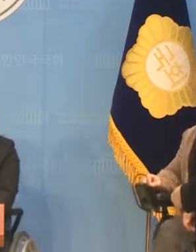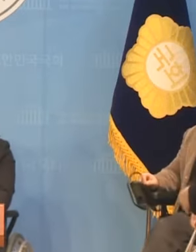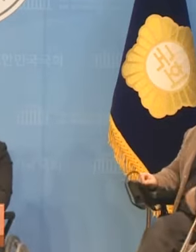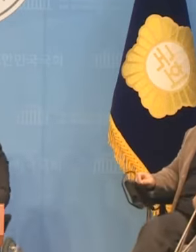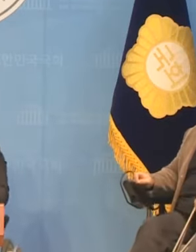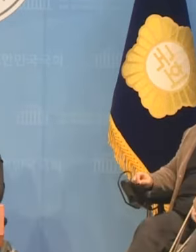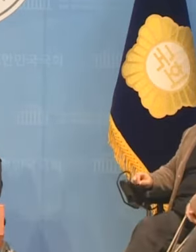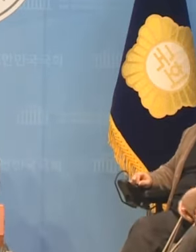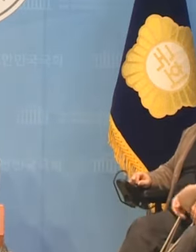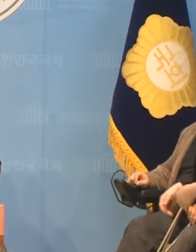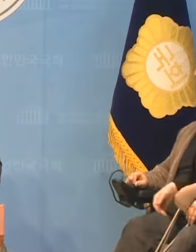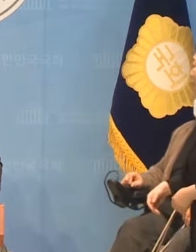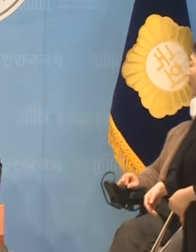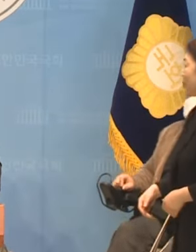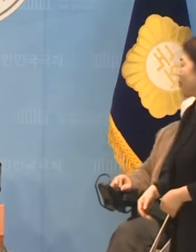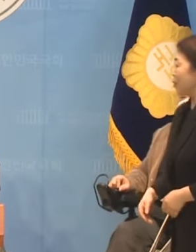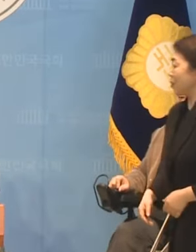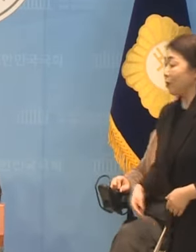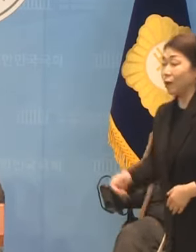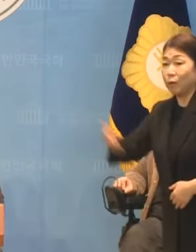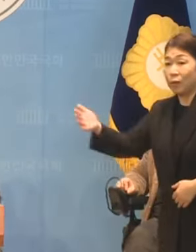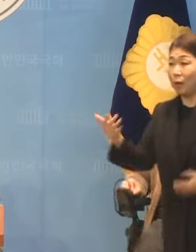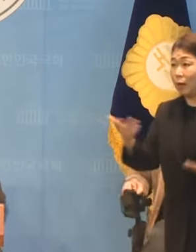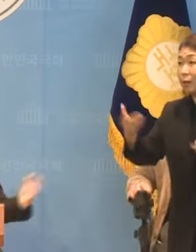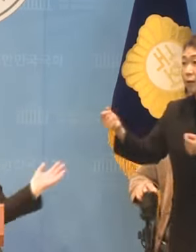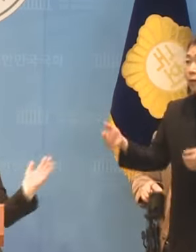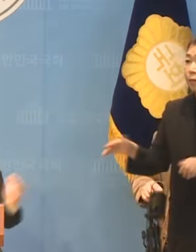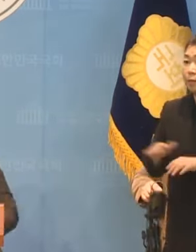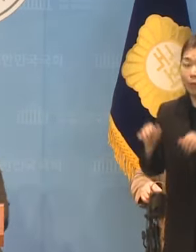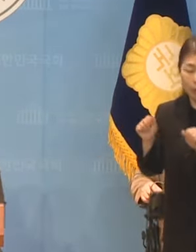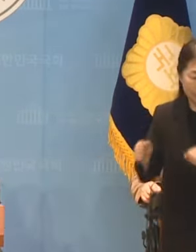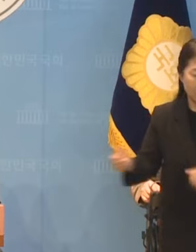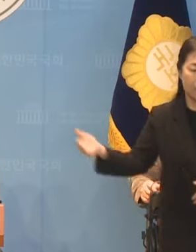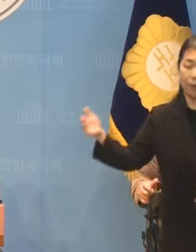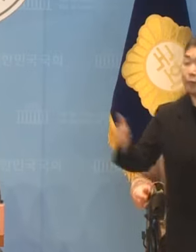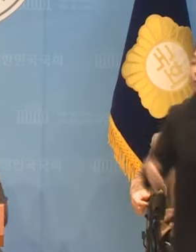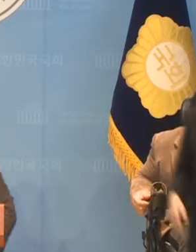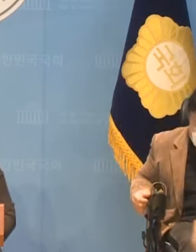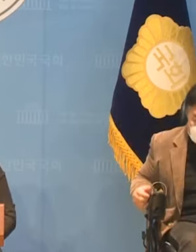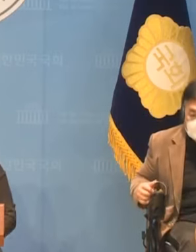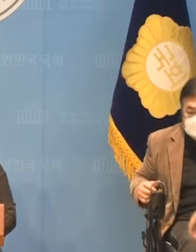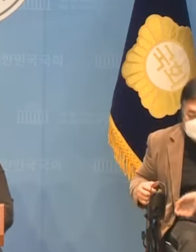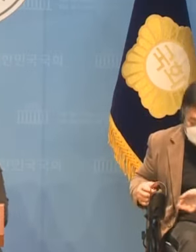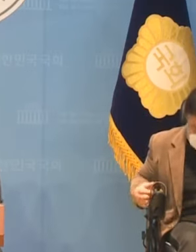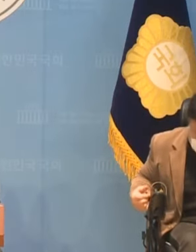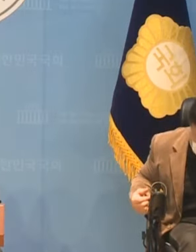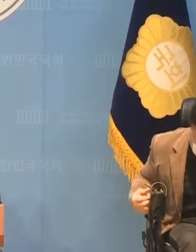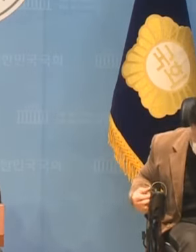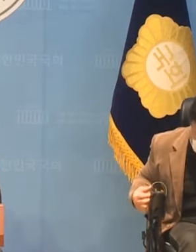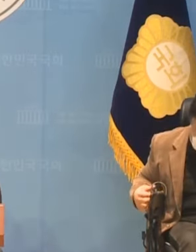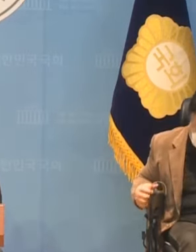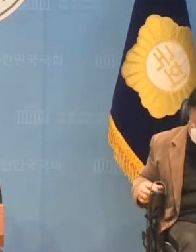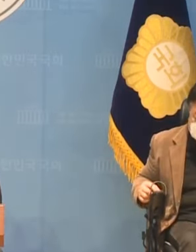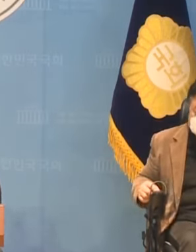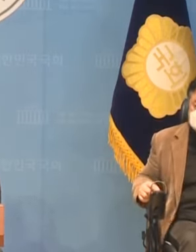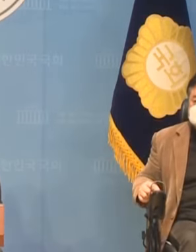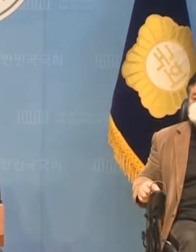네 저희 다같이 한번 인사드리겠습니다 같이 고개 숙여주시면 감사하겠습니다 네 감사합니다